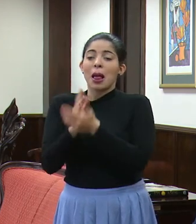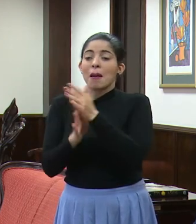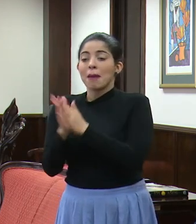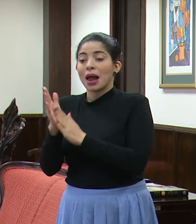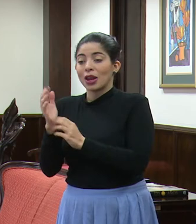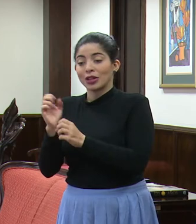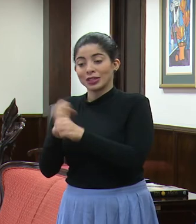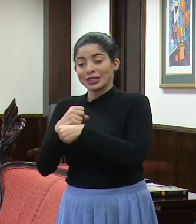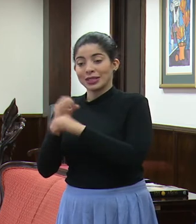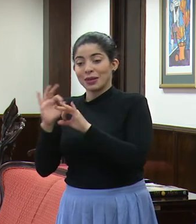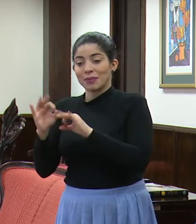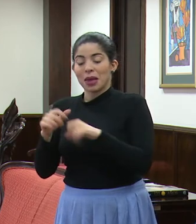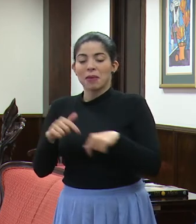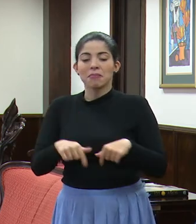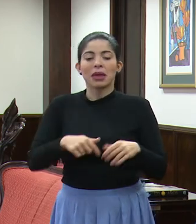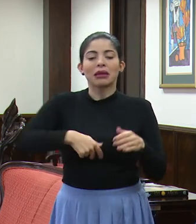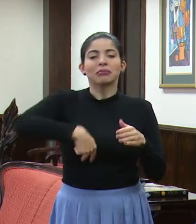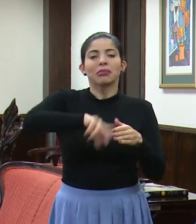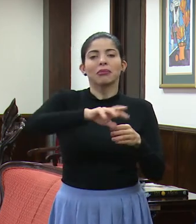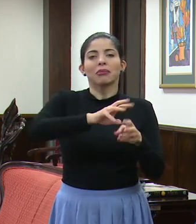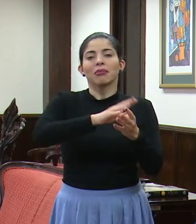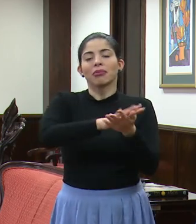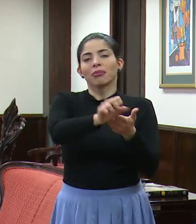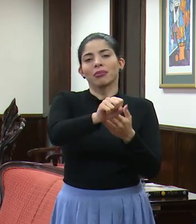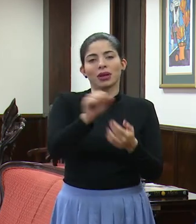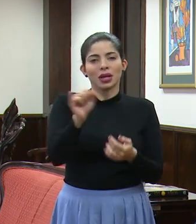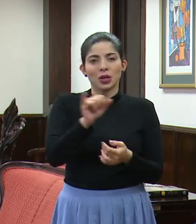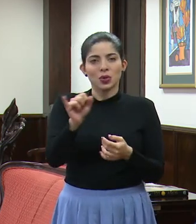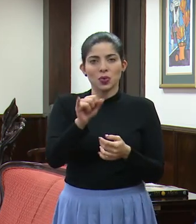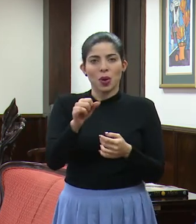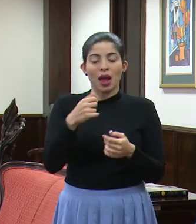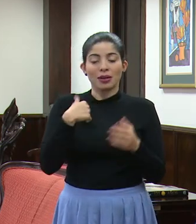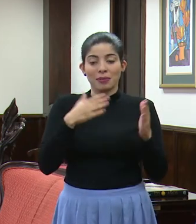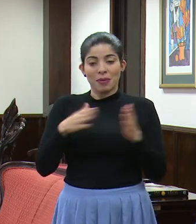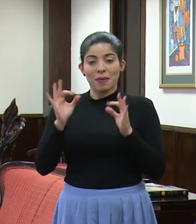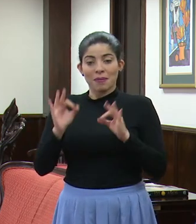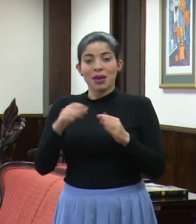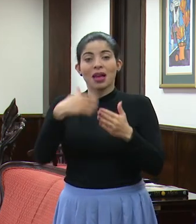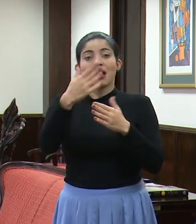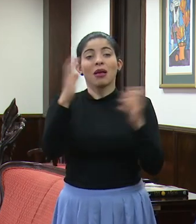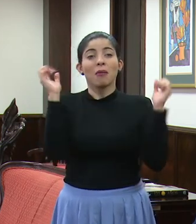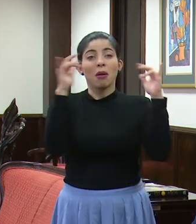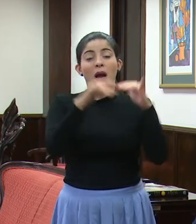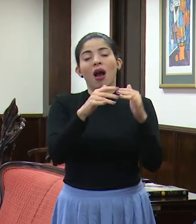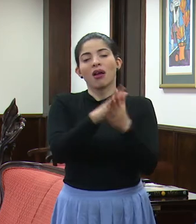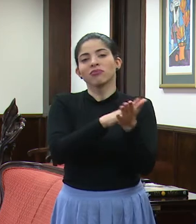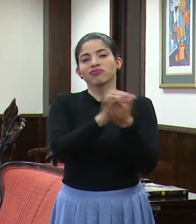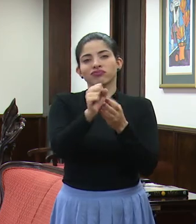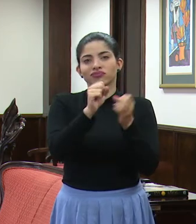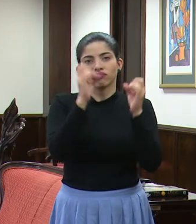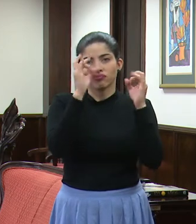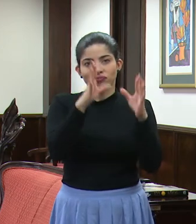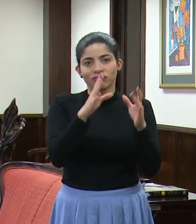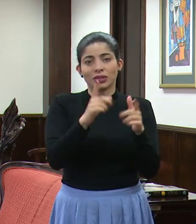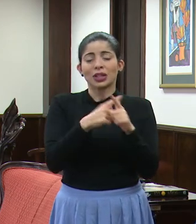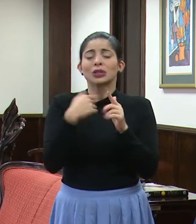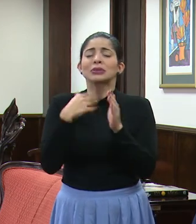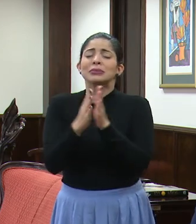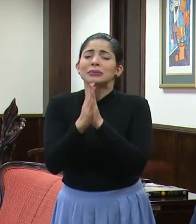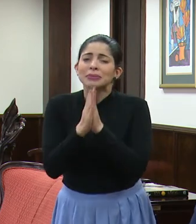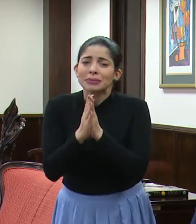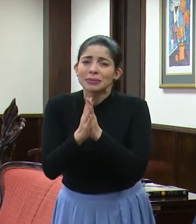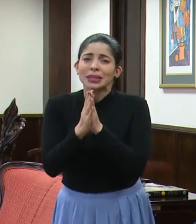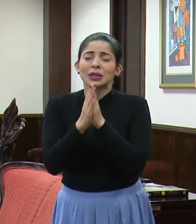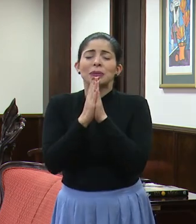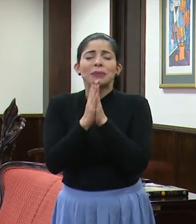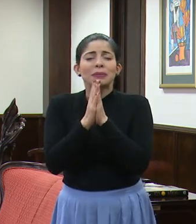pies. Esa es la verdad. Es decir, no podemos hacer eso en este momento. Les pido, les ruego, por el bien